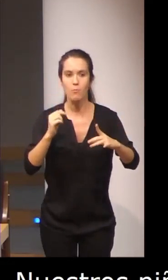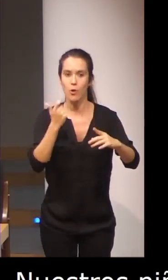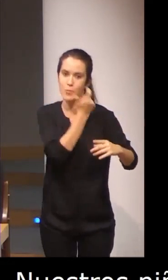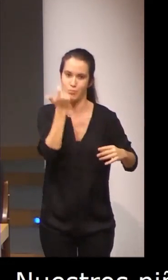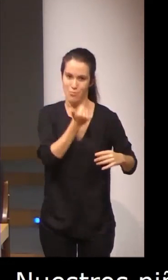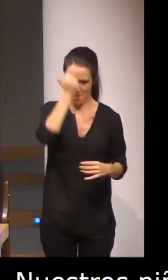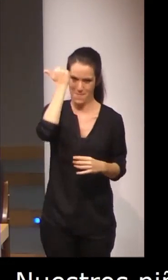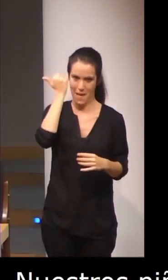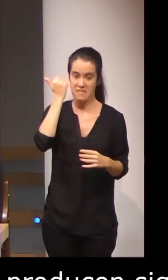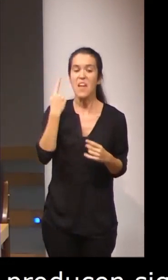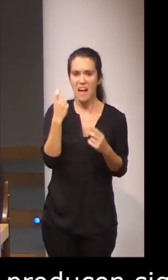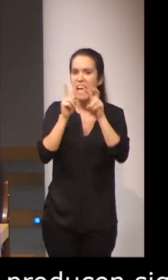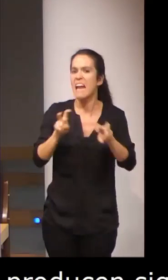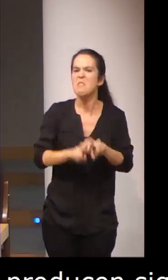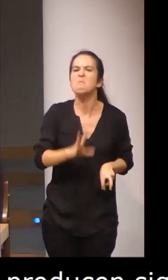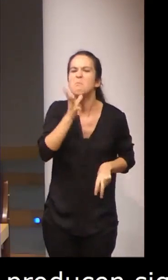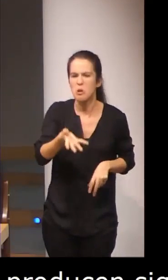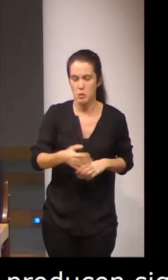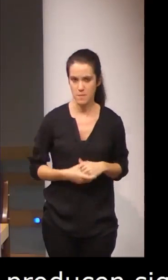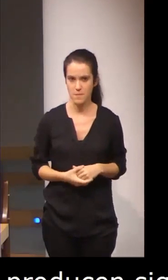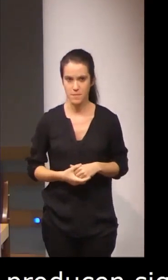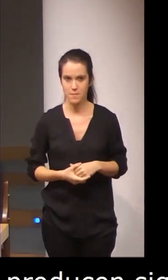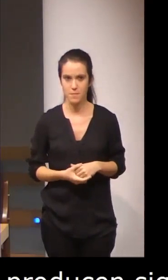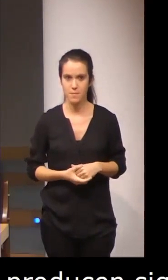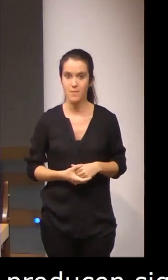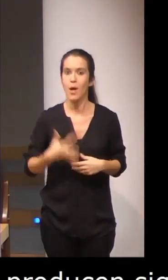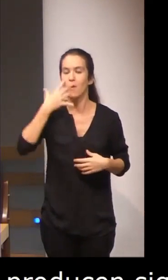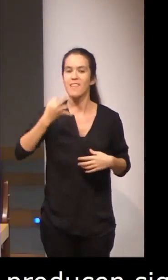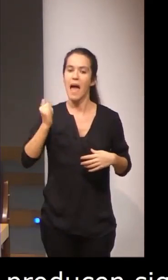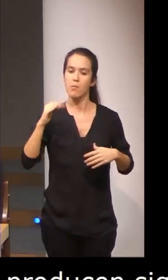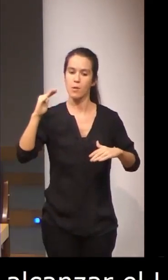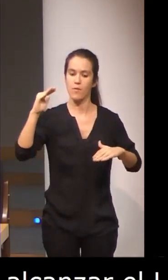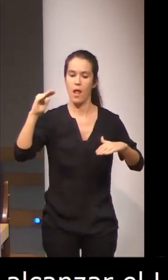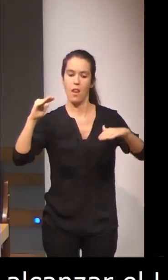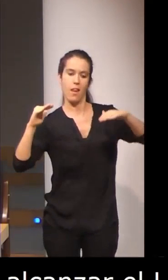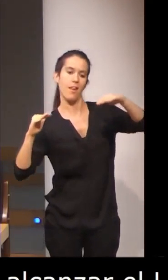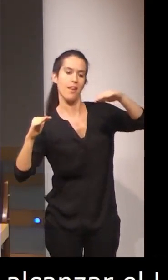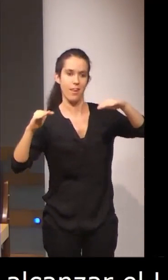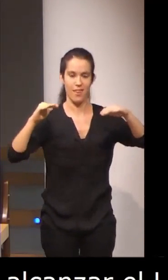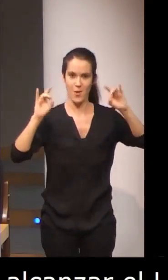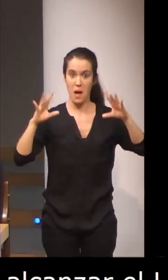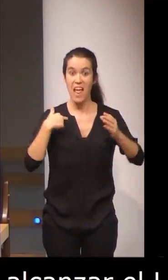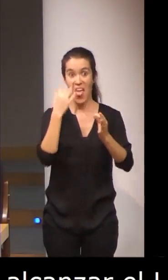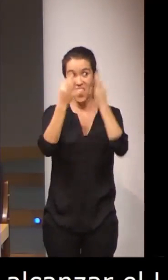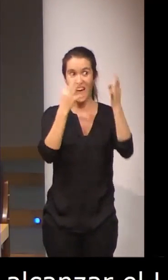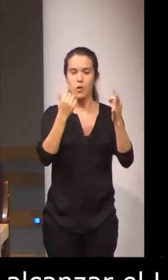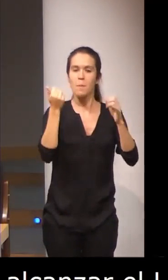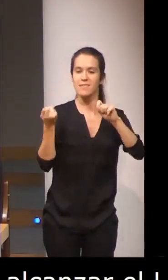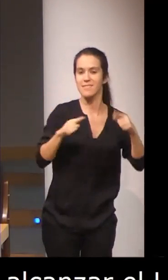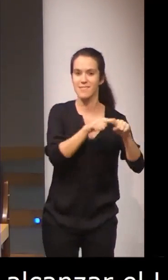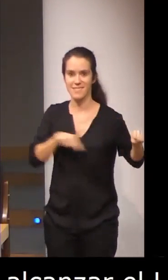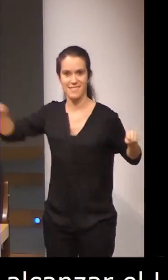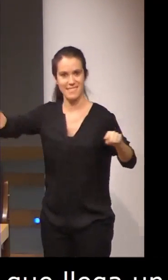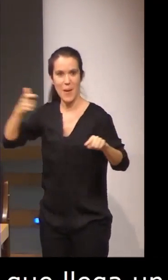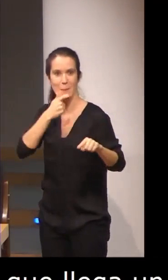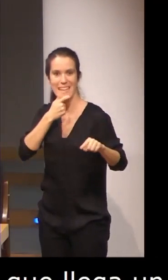que analizar. Pero sí que es verdad que llega un momento en que se equilibran, y nuestros datos se parecen más a los de la lengua de signo británica que a los de la